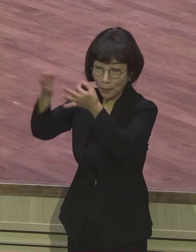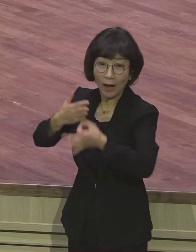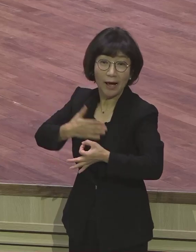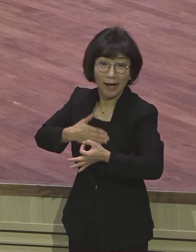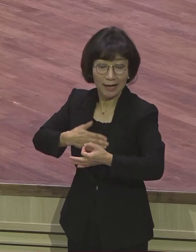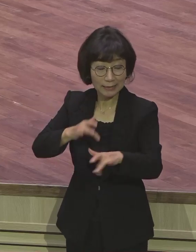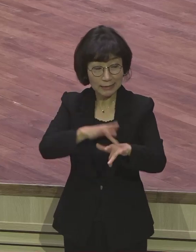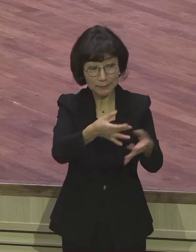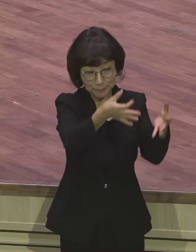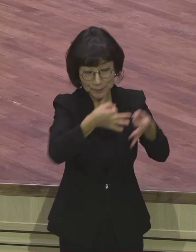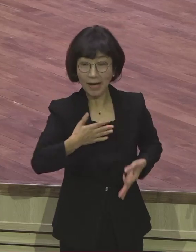있어요.